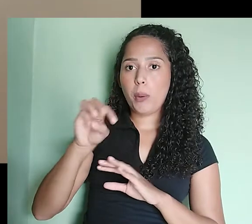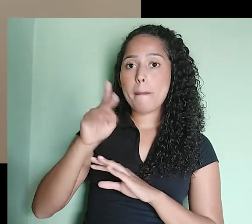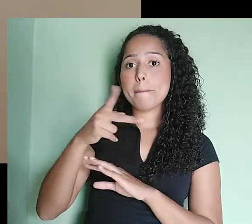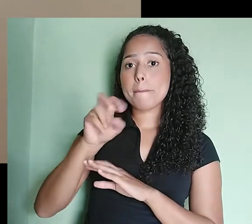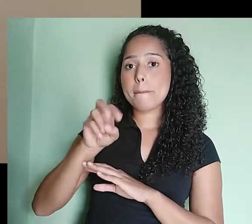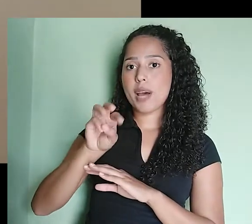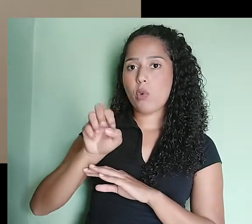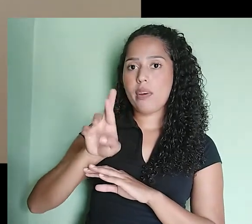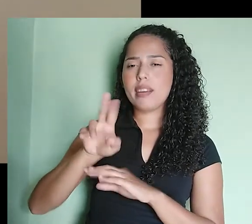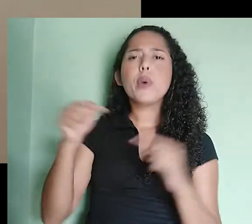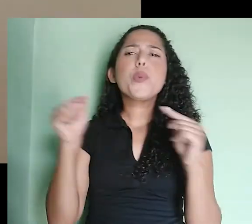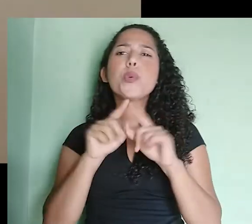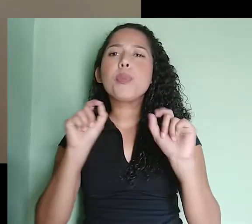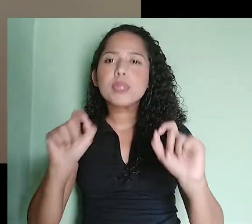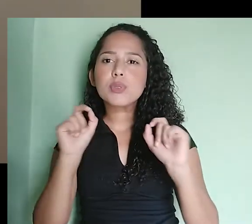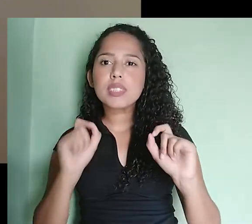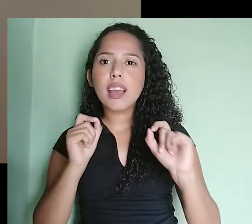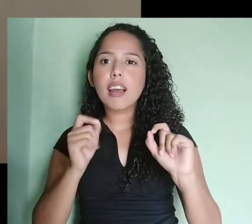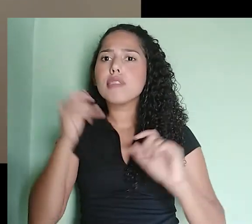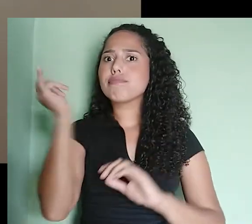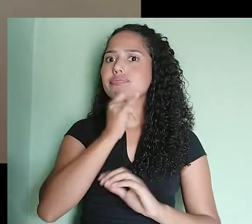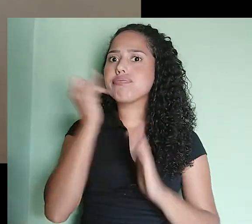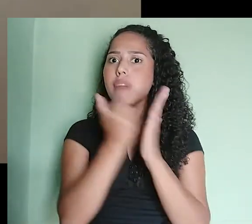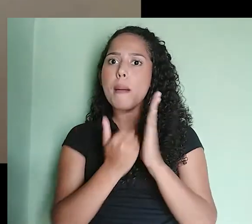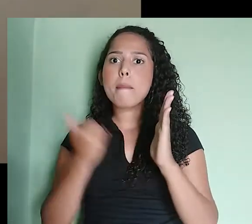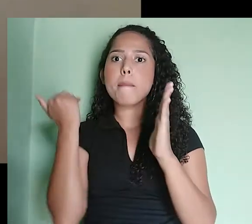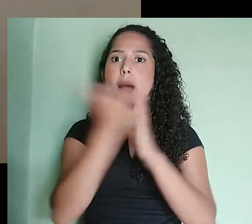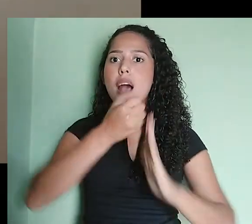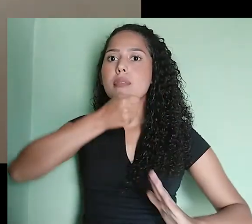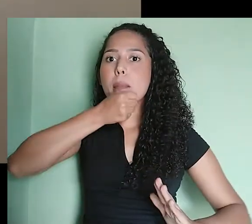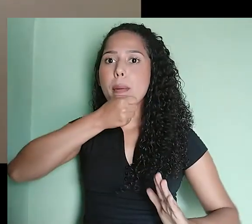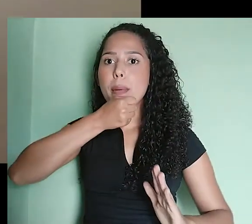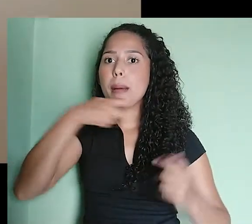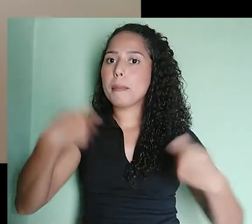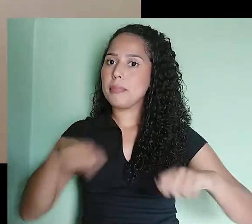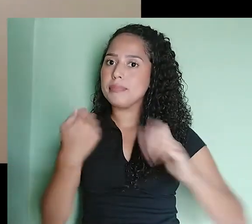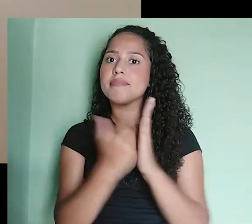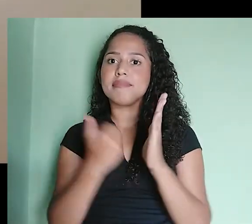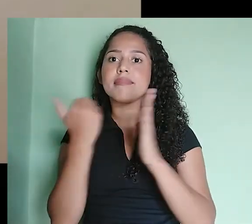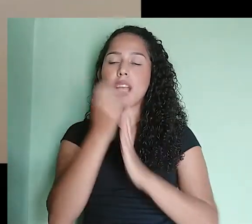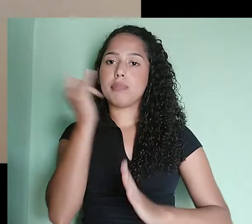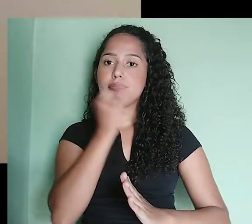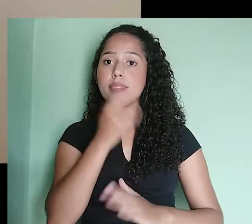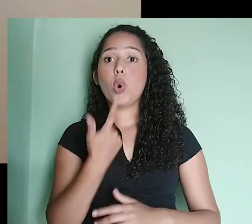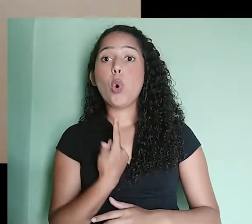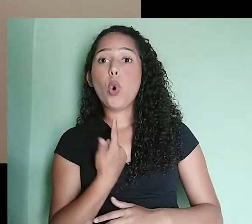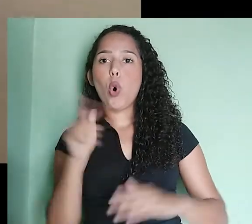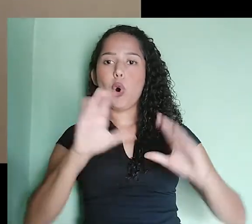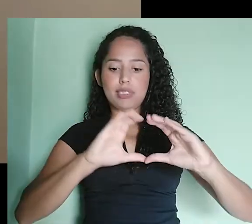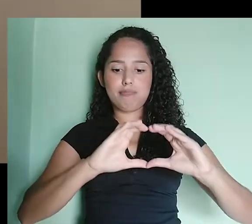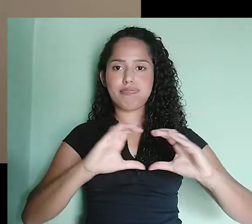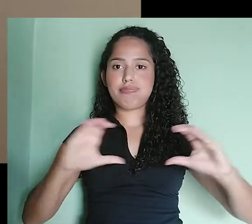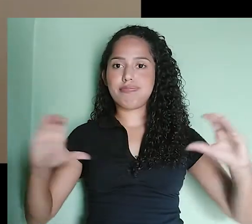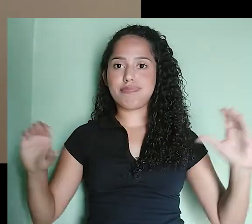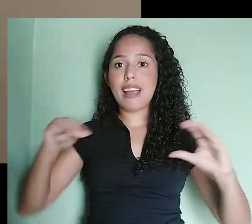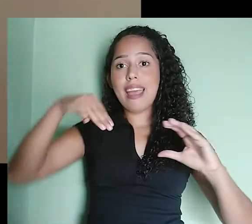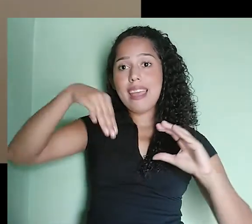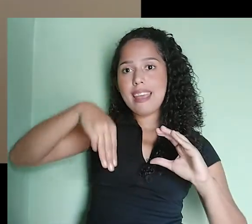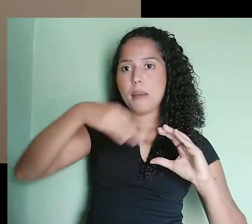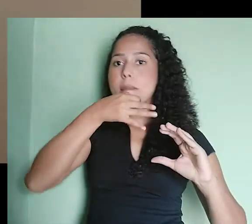energia a mais. Eu tenho aqui também uma outra interface de áudio. Essa aqui é da M-Audio